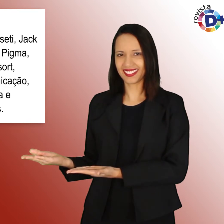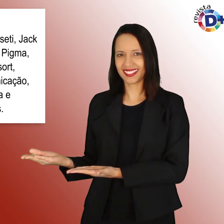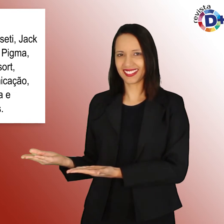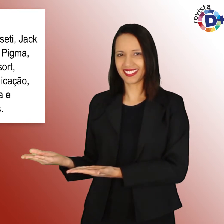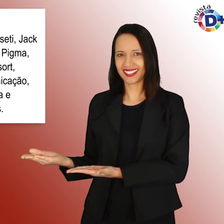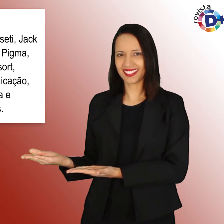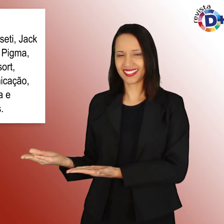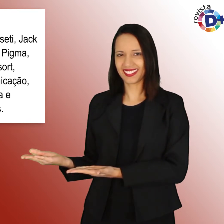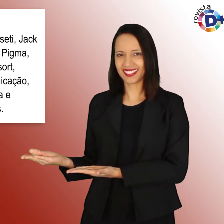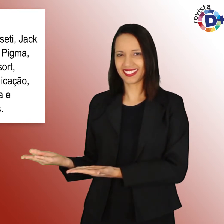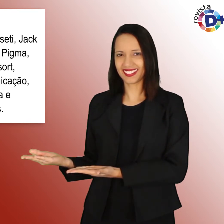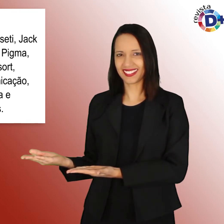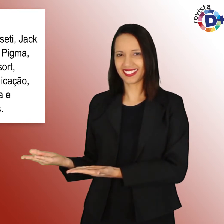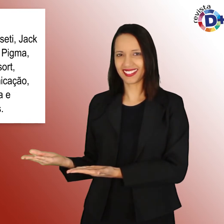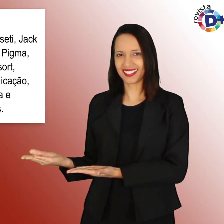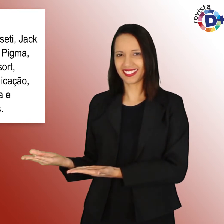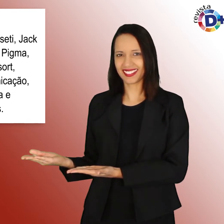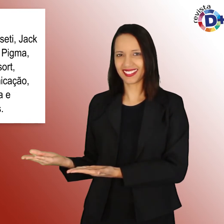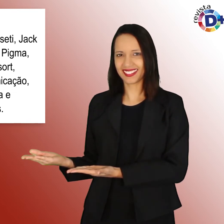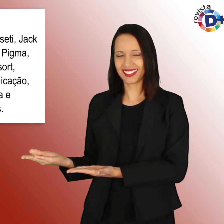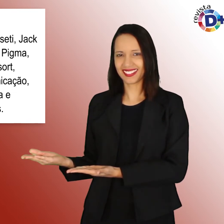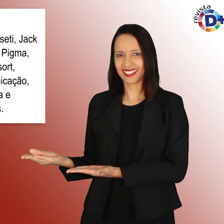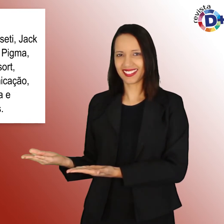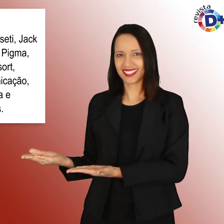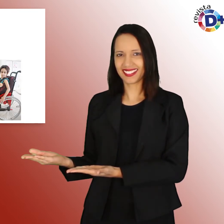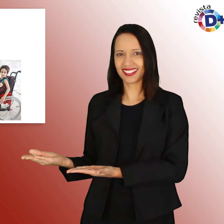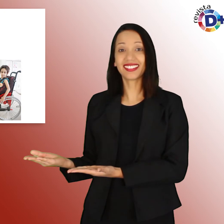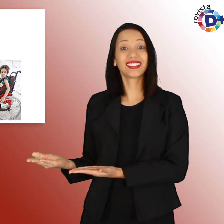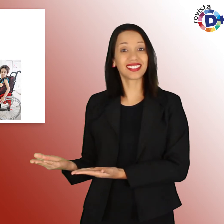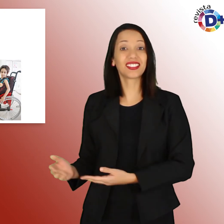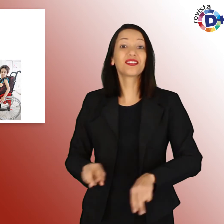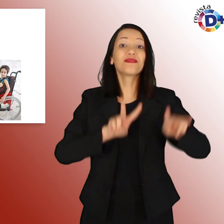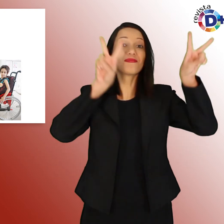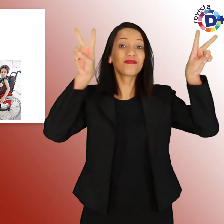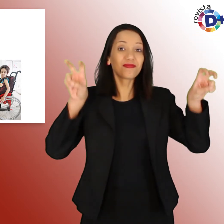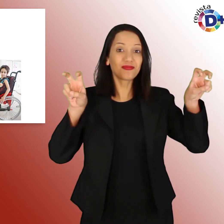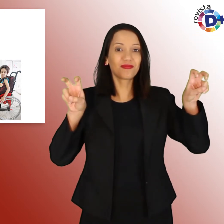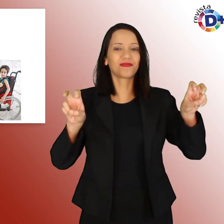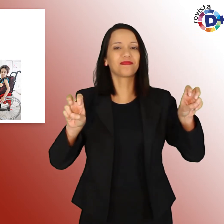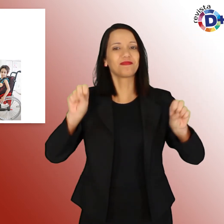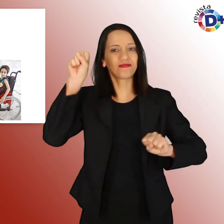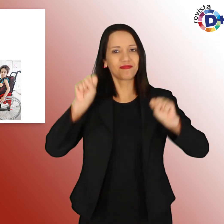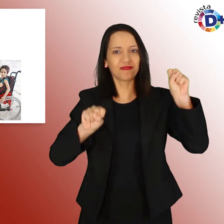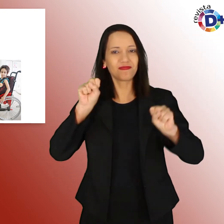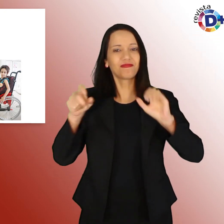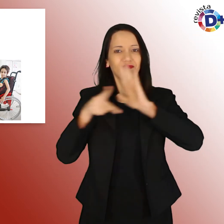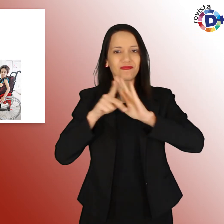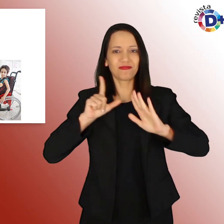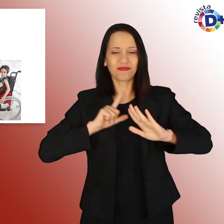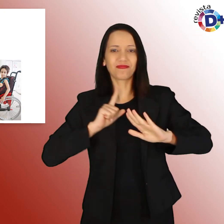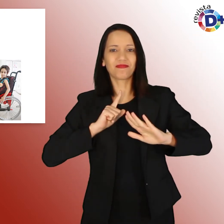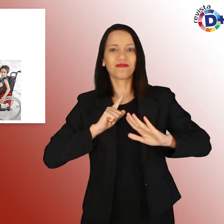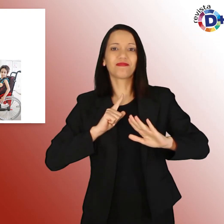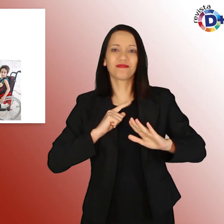Leilões. Sobre a AACD, fundada em 1950,